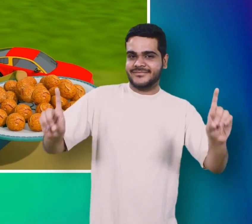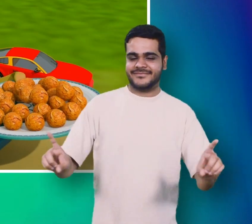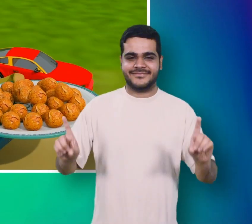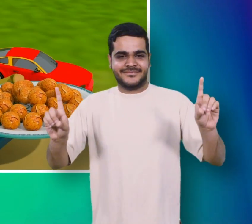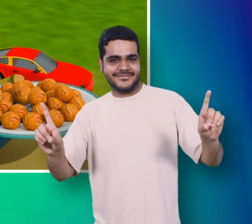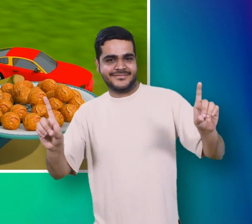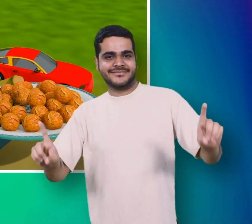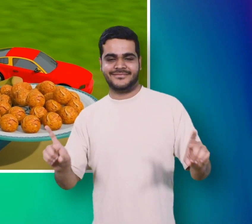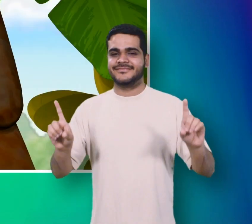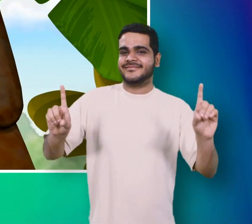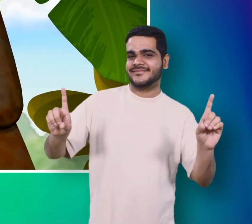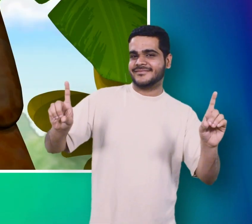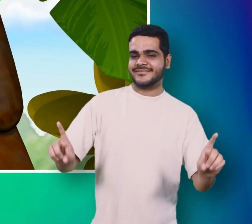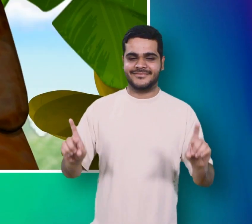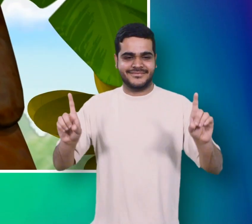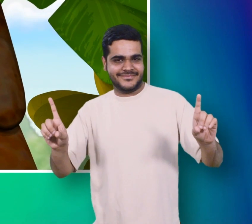अलू कचालू